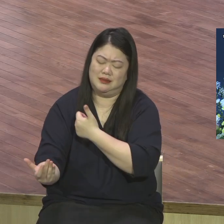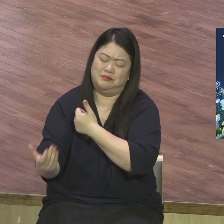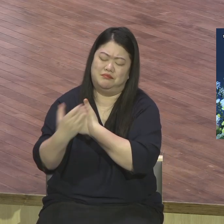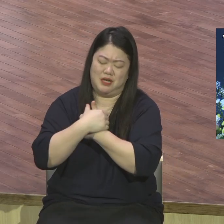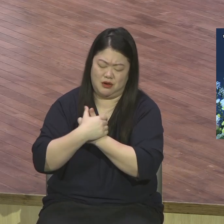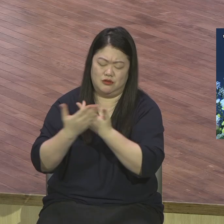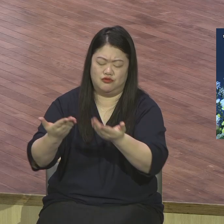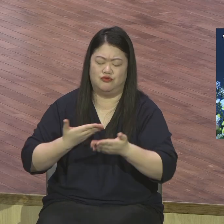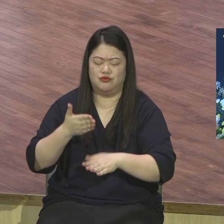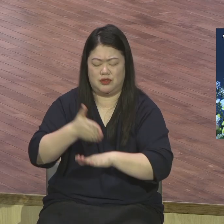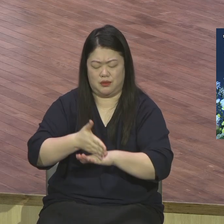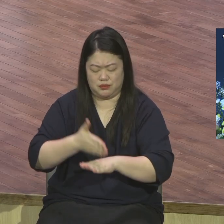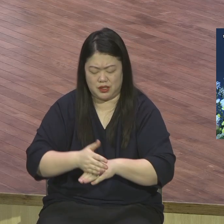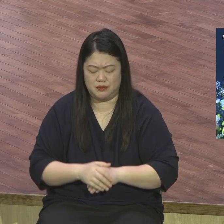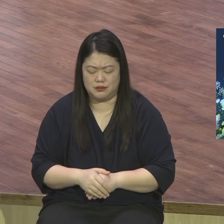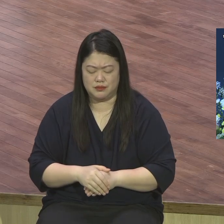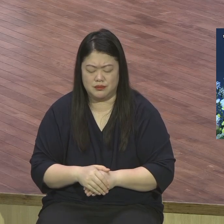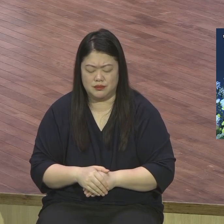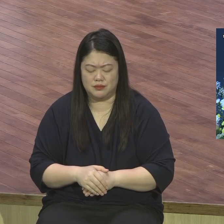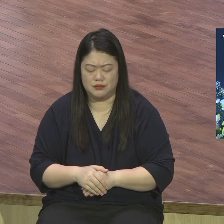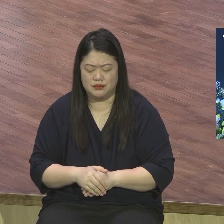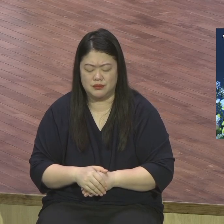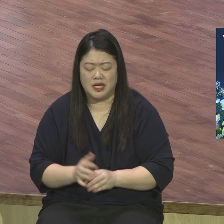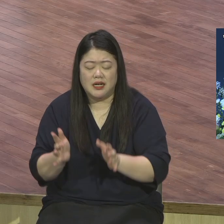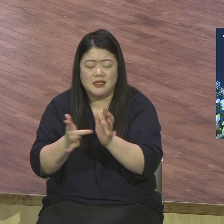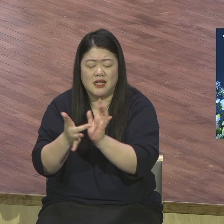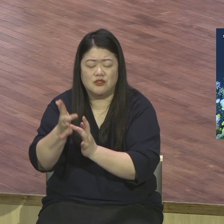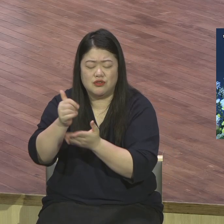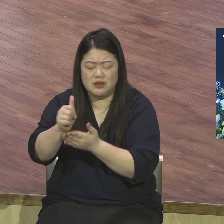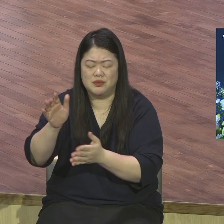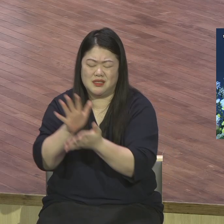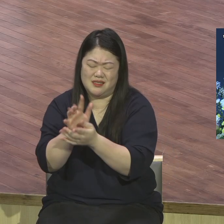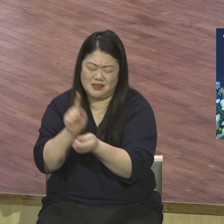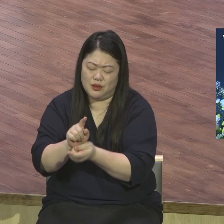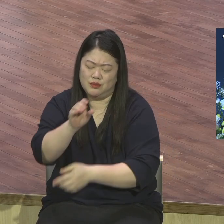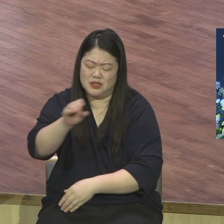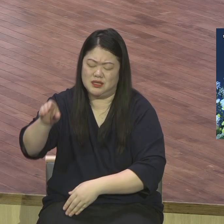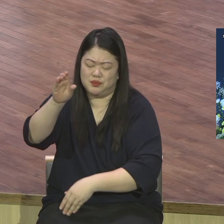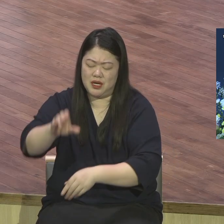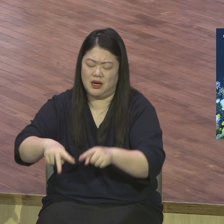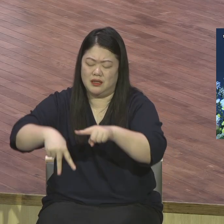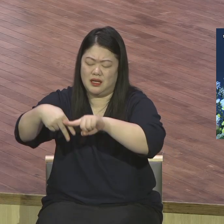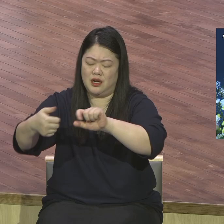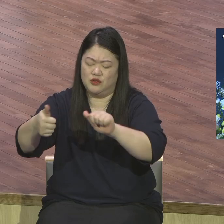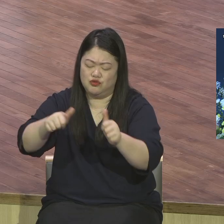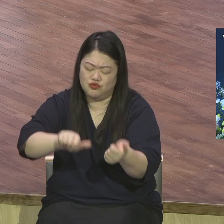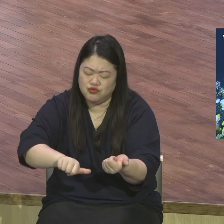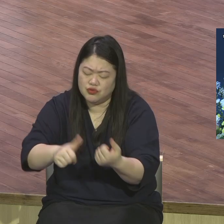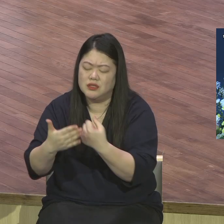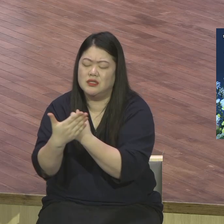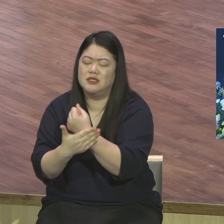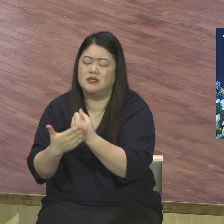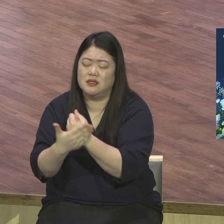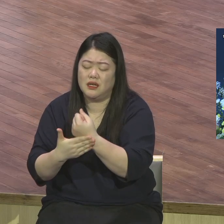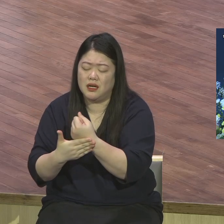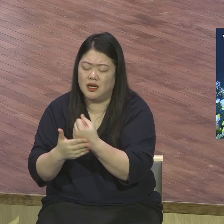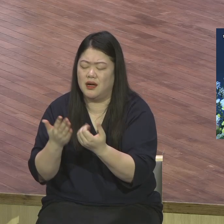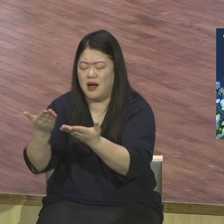십자에 죽어 부활하여 내게 생명 주었구만은 너는 나를 위해 뭘 하느냐 이 음성을 듣고 모든 성도들이